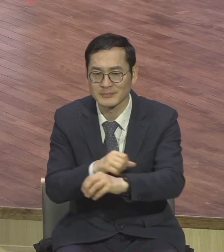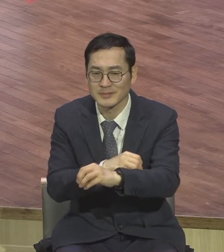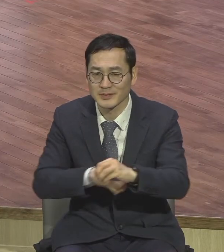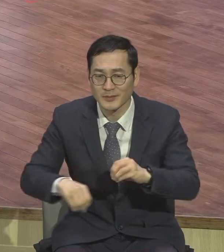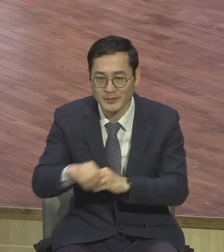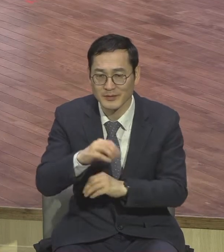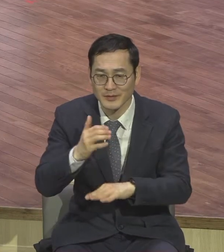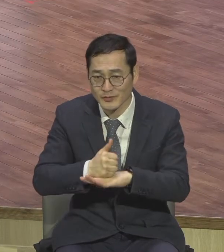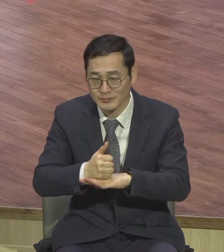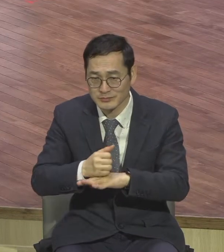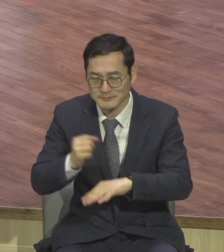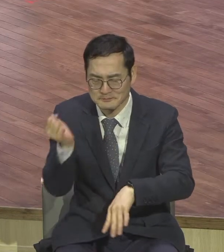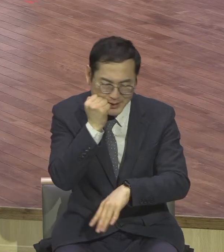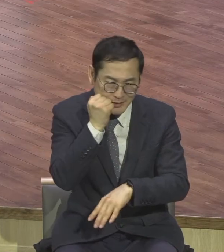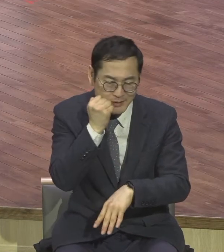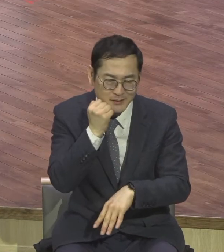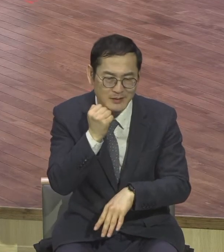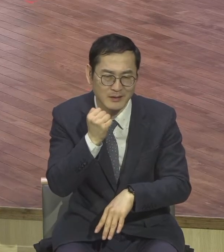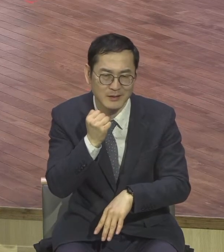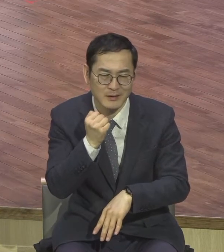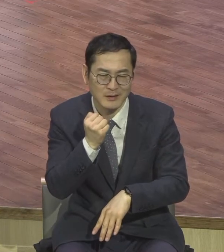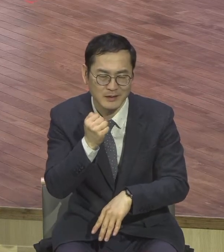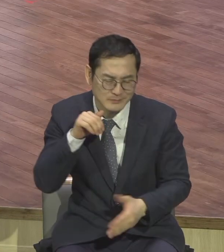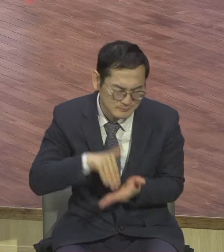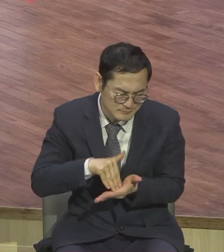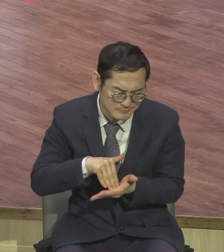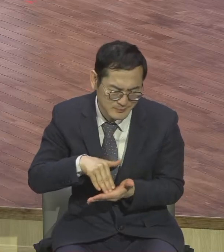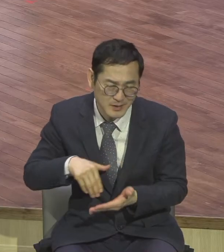이 세대반의 기도를 사올은 들은 거예요